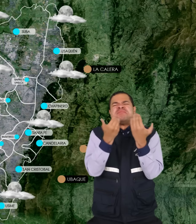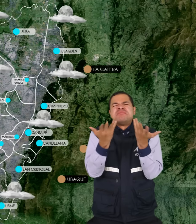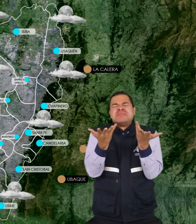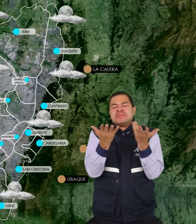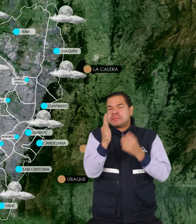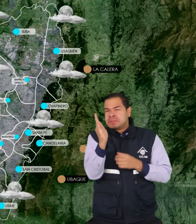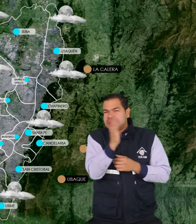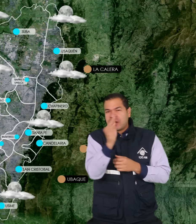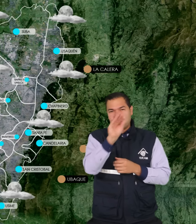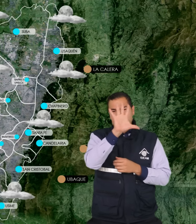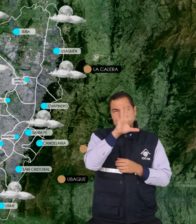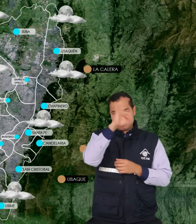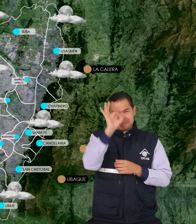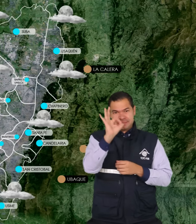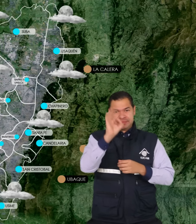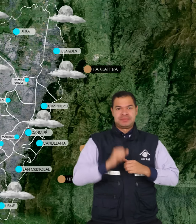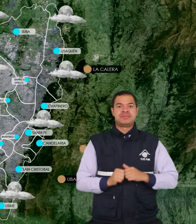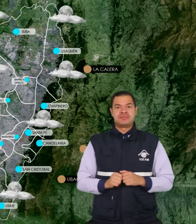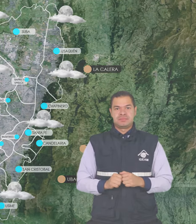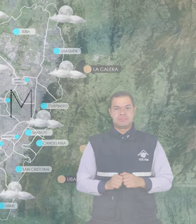aproximará a los 5 grados celsius